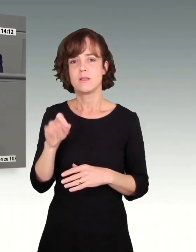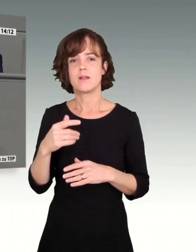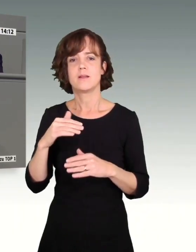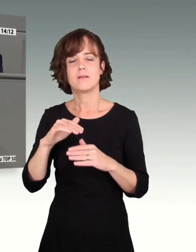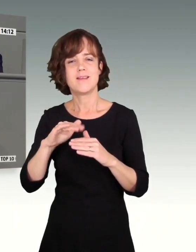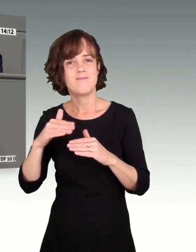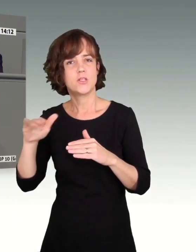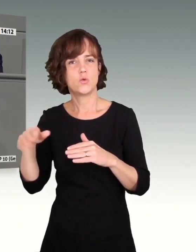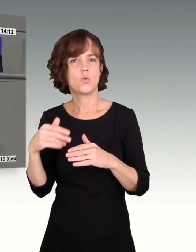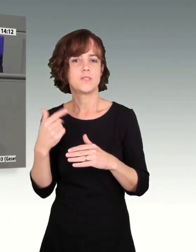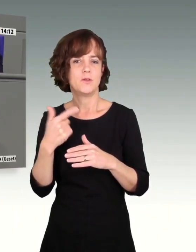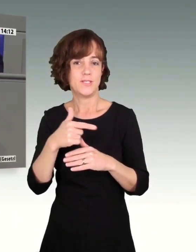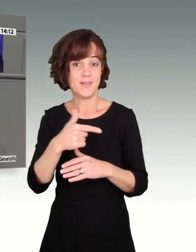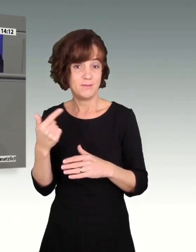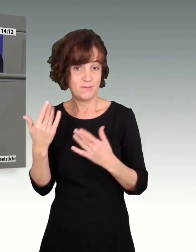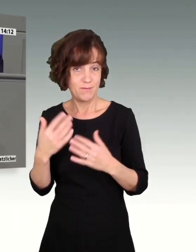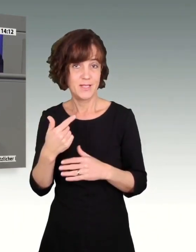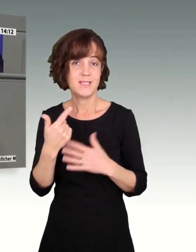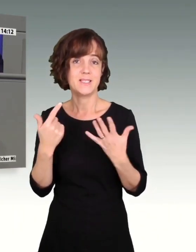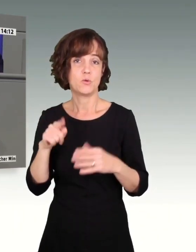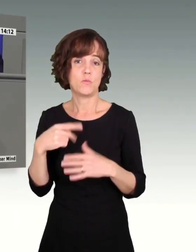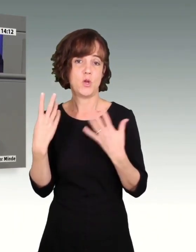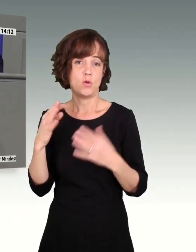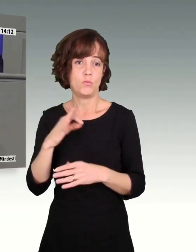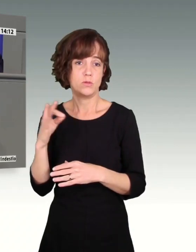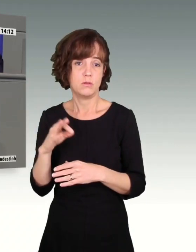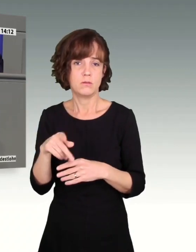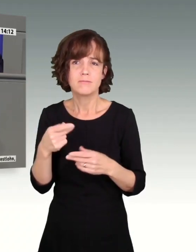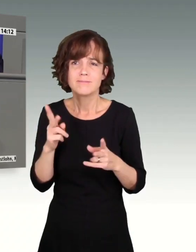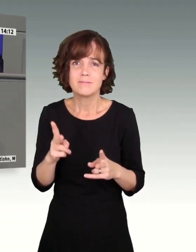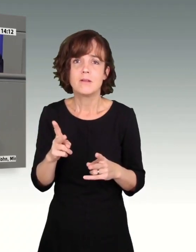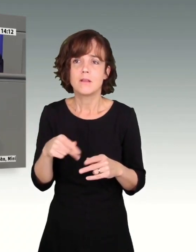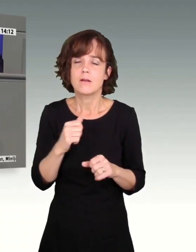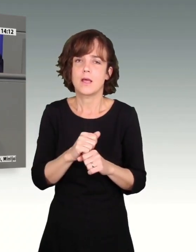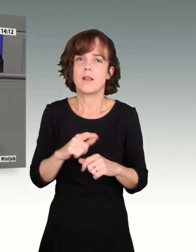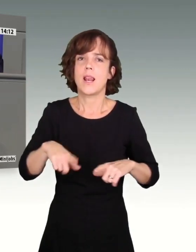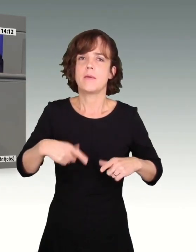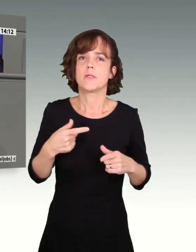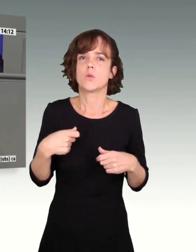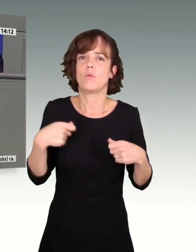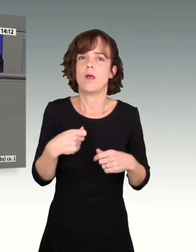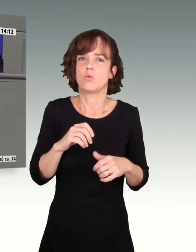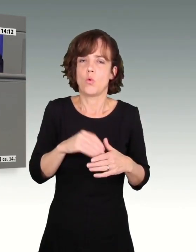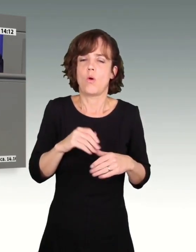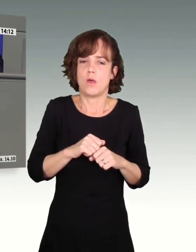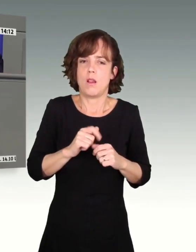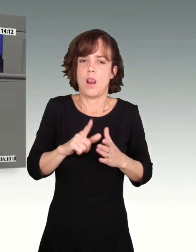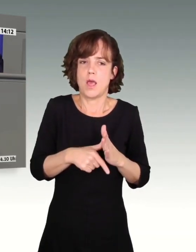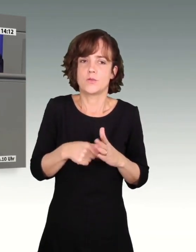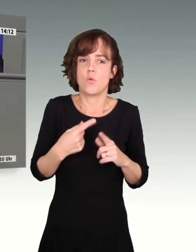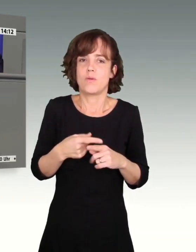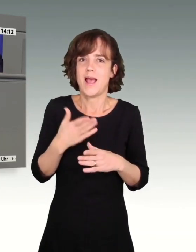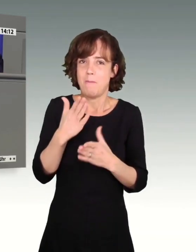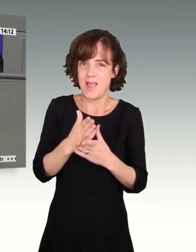das Gold richtig. Den Kollegen hat das nämlich geholfen, überhaupt ihren Lebensunterhalt zu leisten, und dass sie am Ende des Monats auch noch Geld haben. Einfach mal ganz klar gesagt.